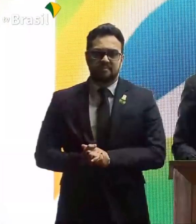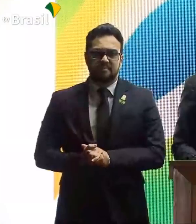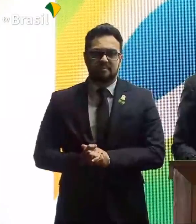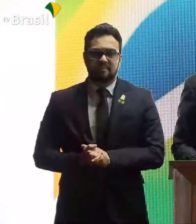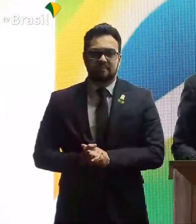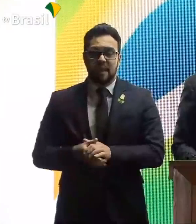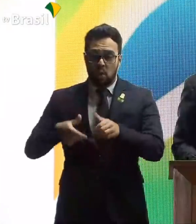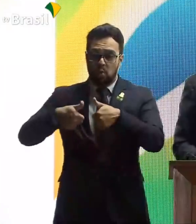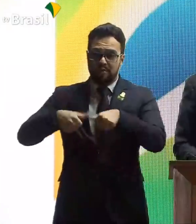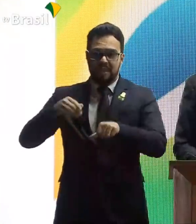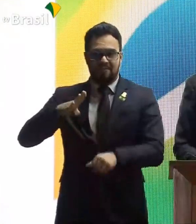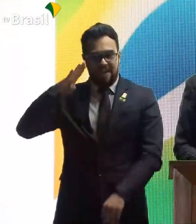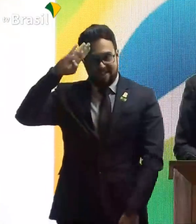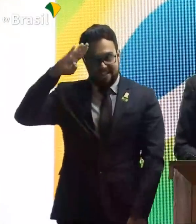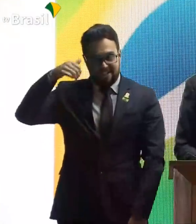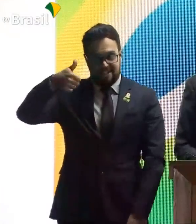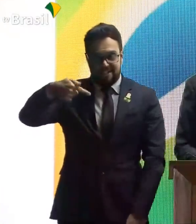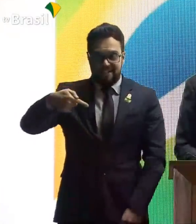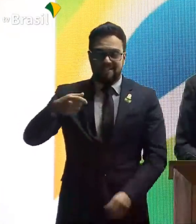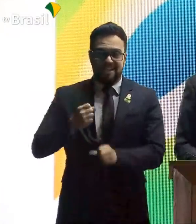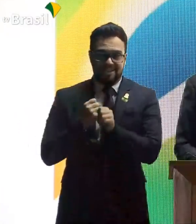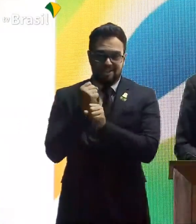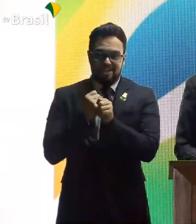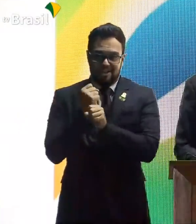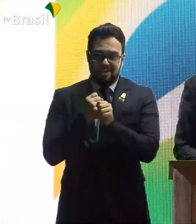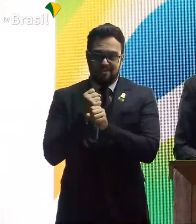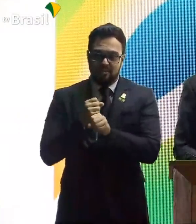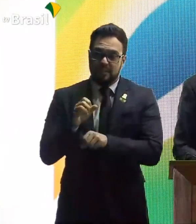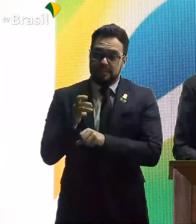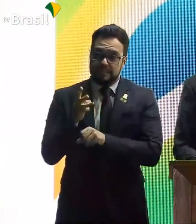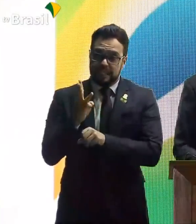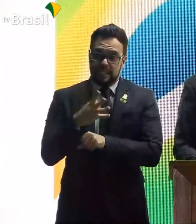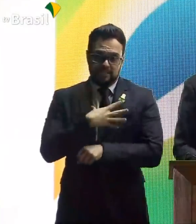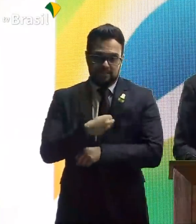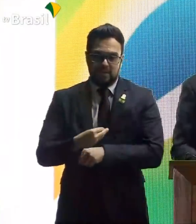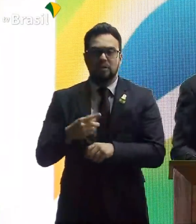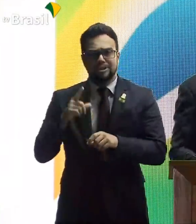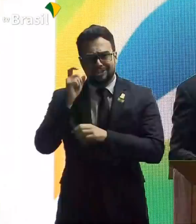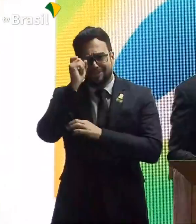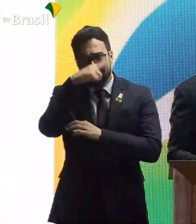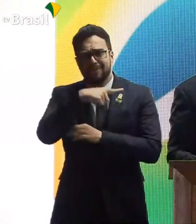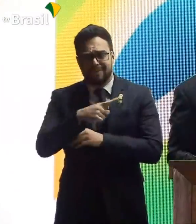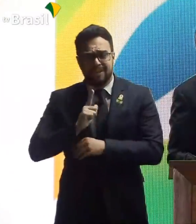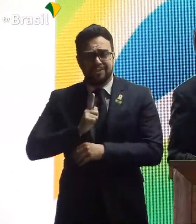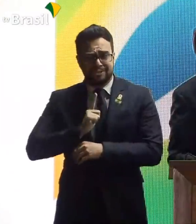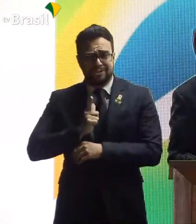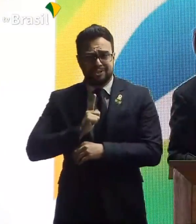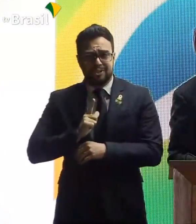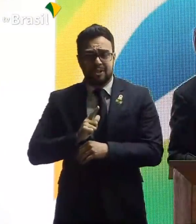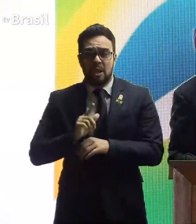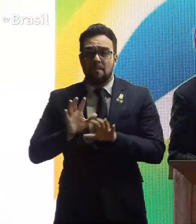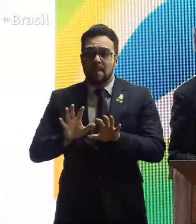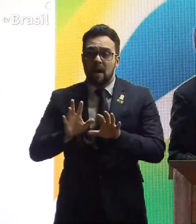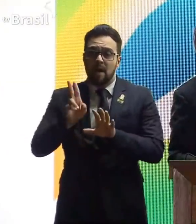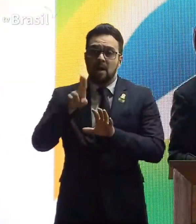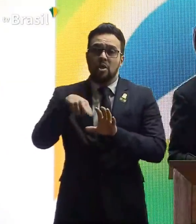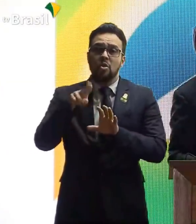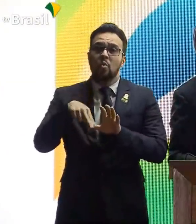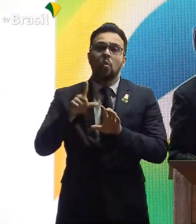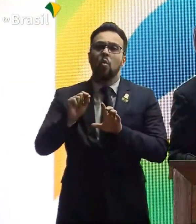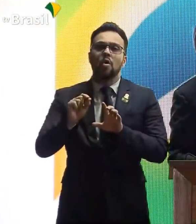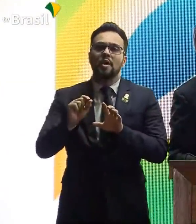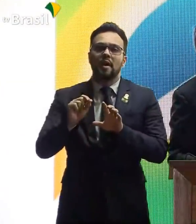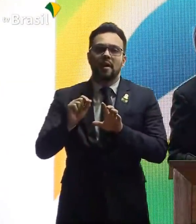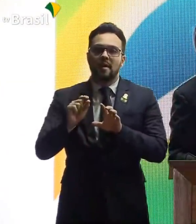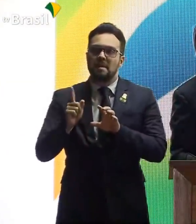Fiquei no Exército por 17 anos. Com três filhos. Tinha dificuldade. E nunca me recorri de